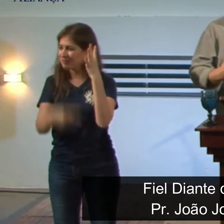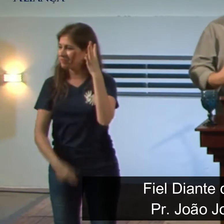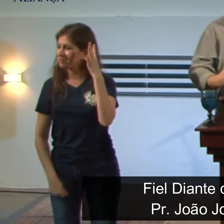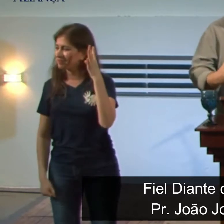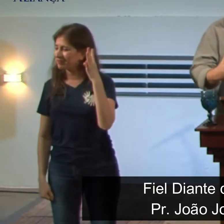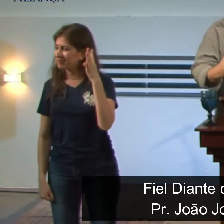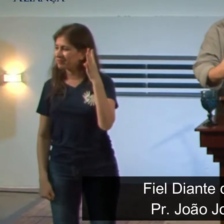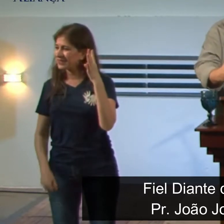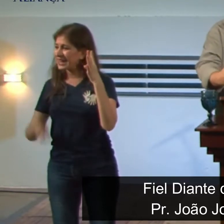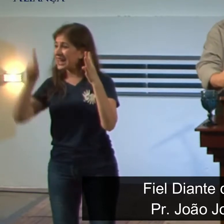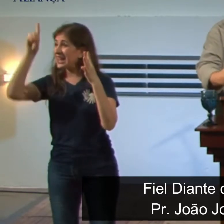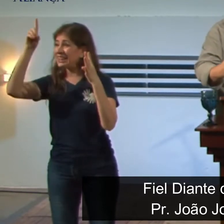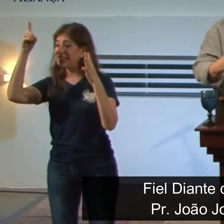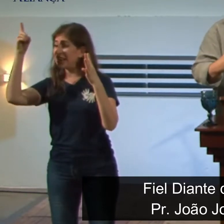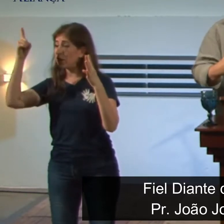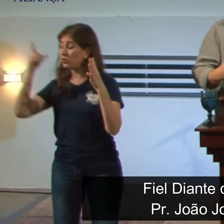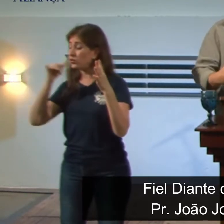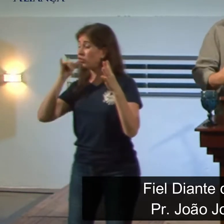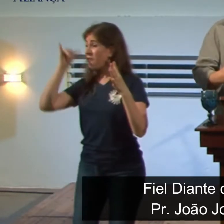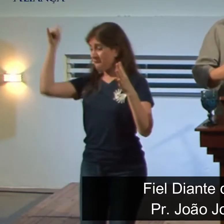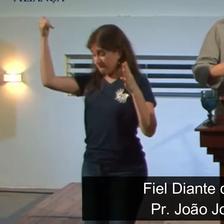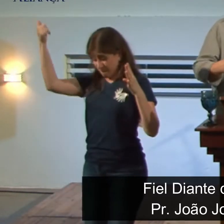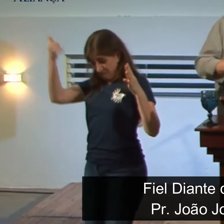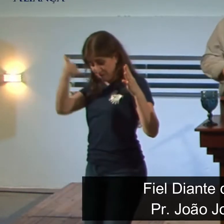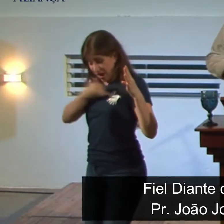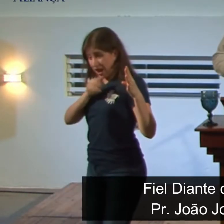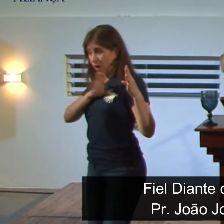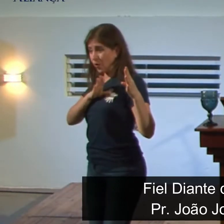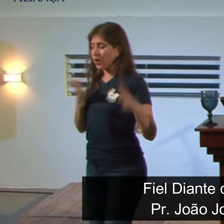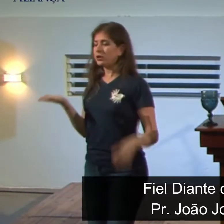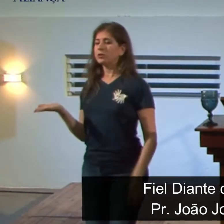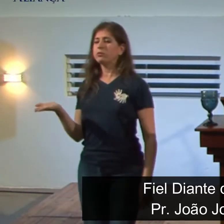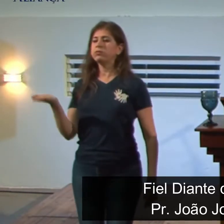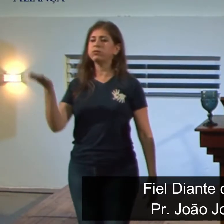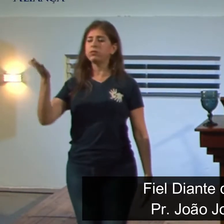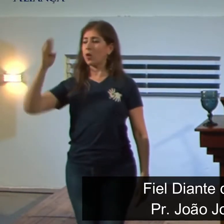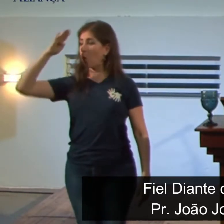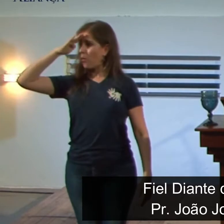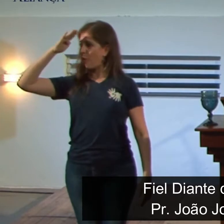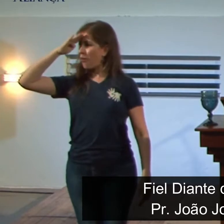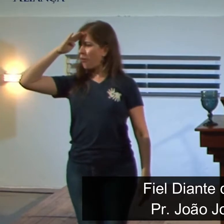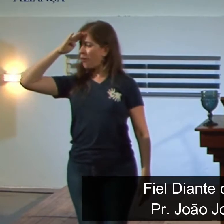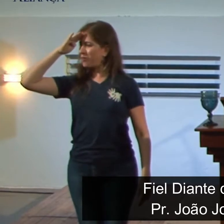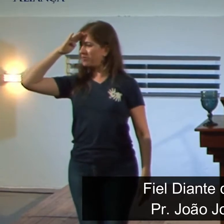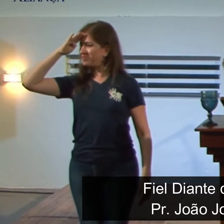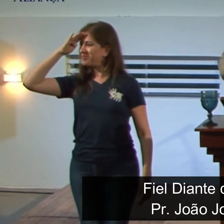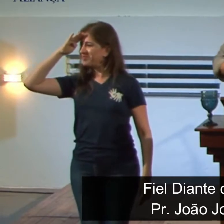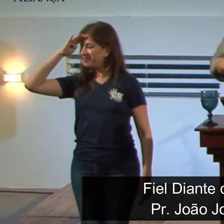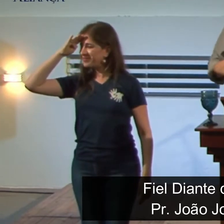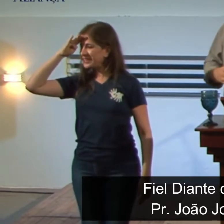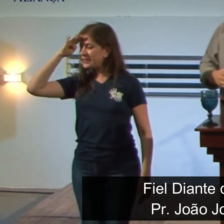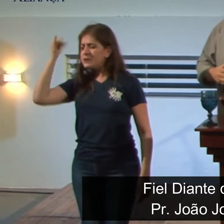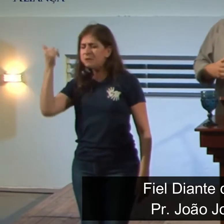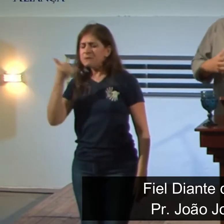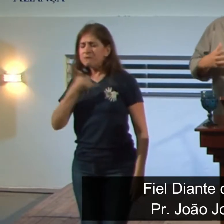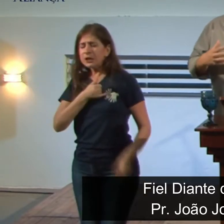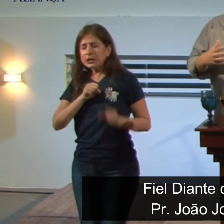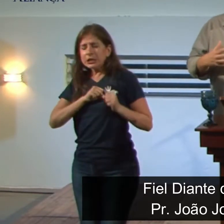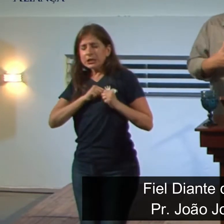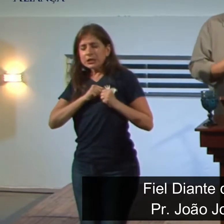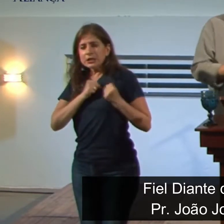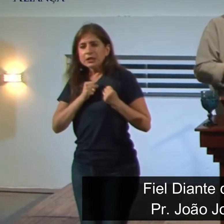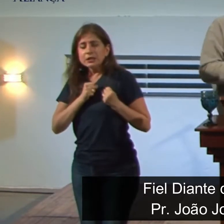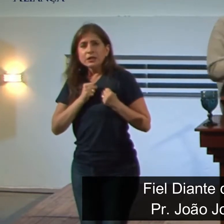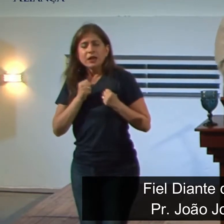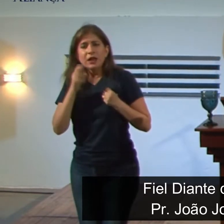Deus move o coração do chefe e dos oficiais em favor de Daniel. no versículo 9. Aquele homem, ele se tornou,